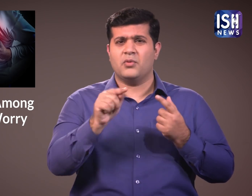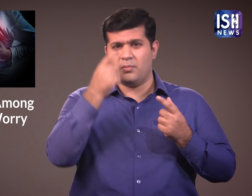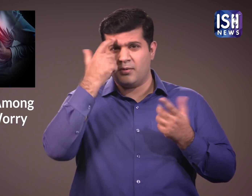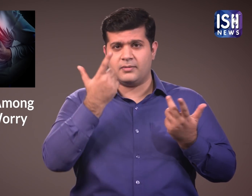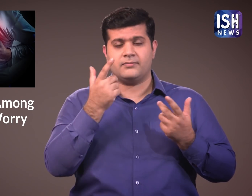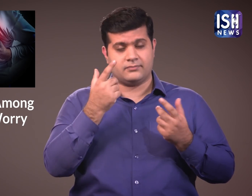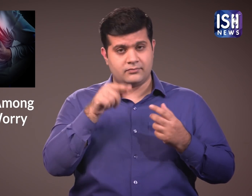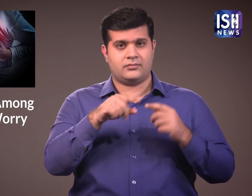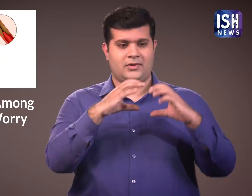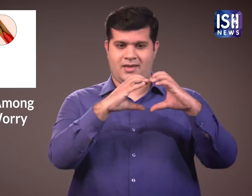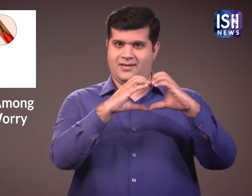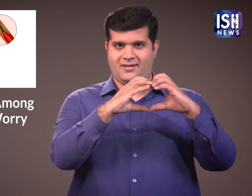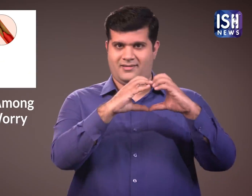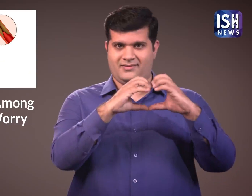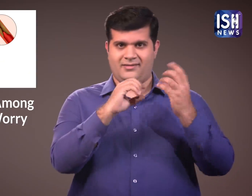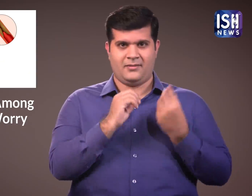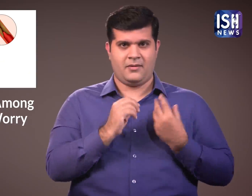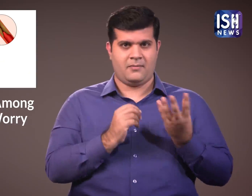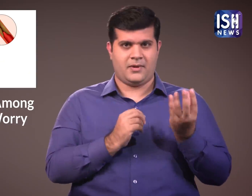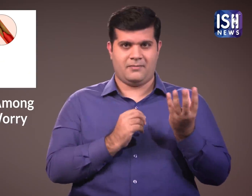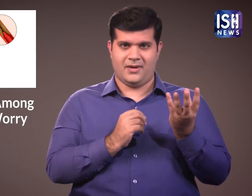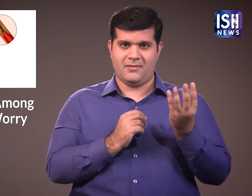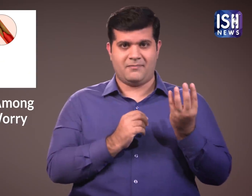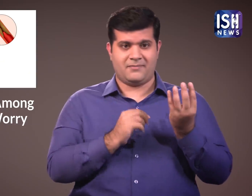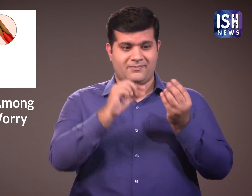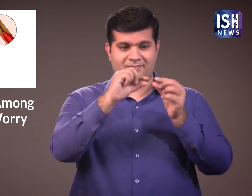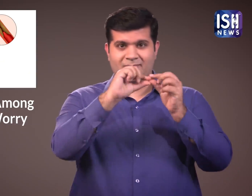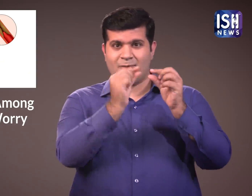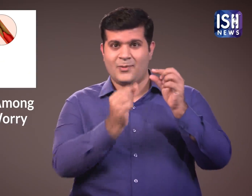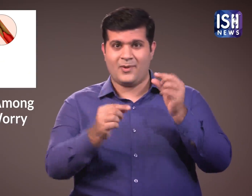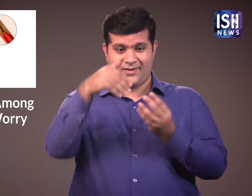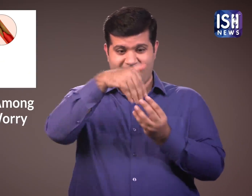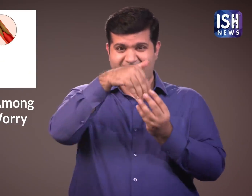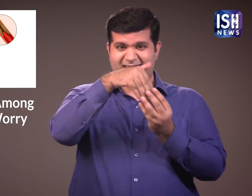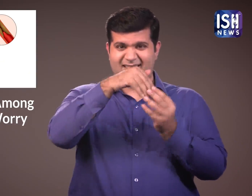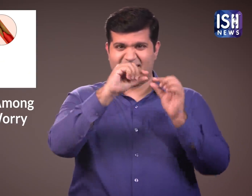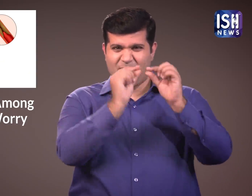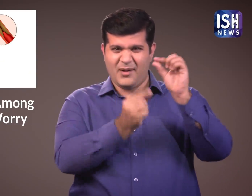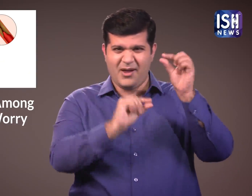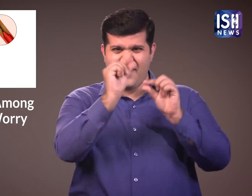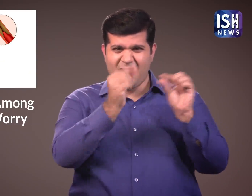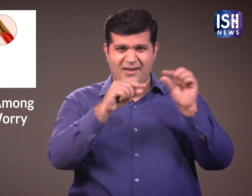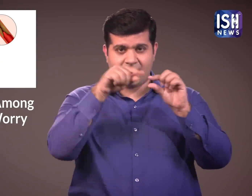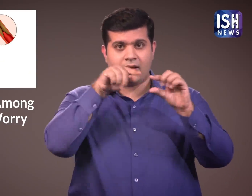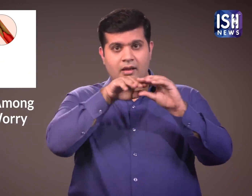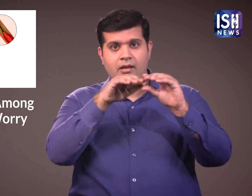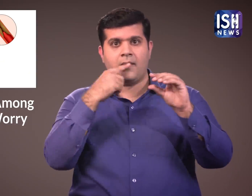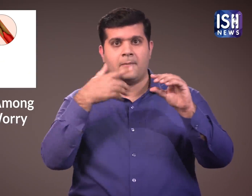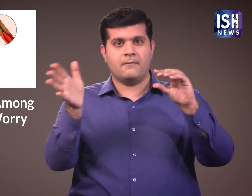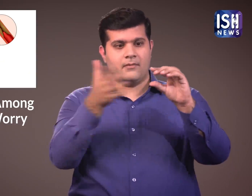पढ़ने का क्या कारण है दिल का दौरा एक एसी स्थिती है जिसमें रुदय में रक्त का प्रवाह अवरुध हो जाता है